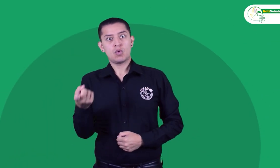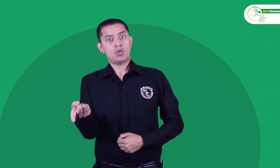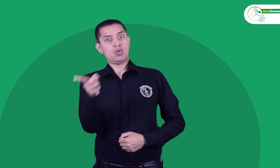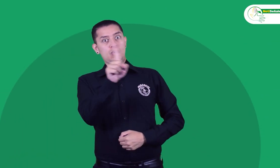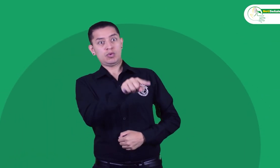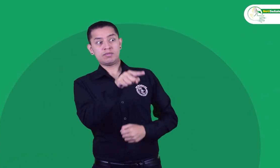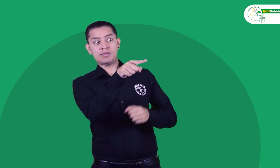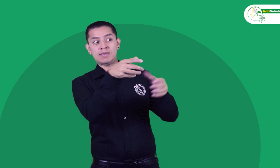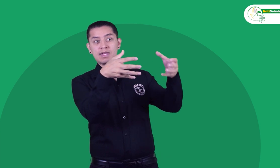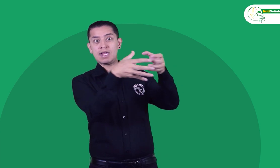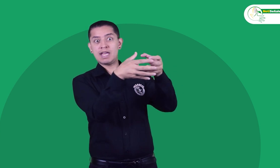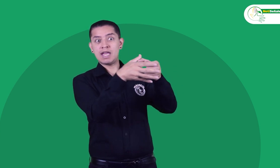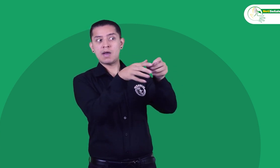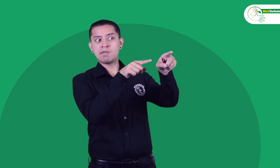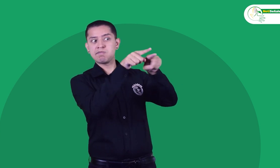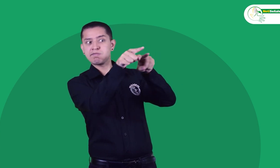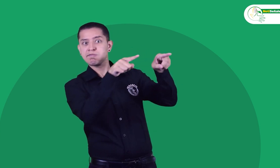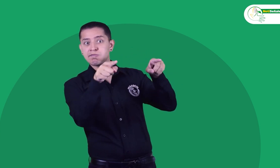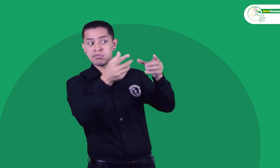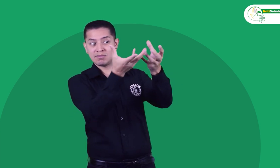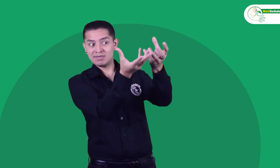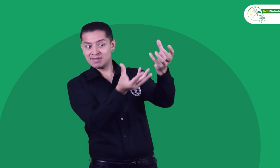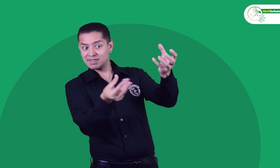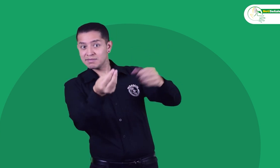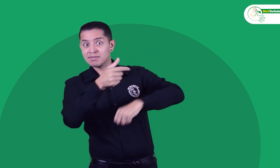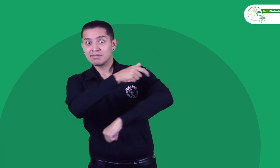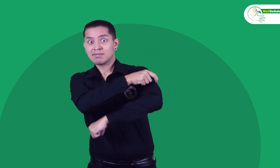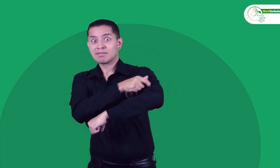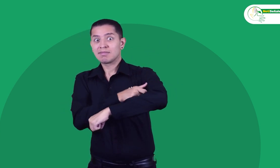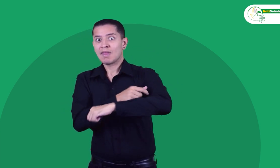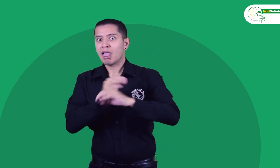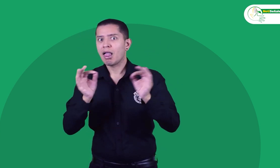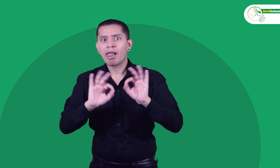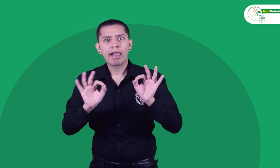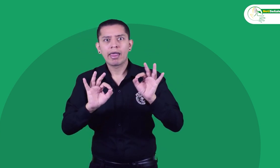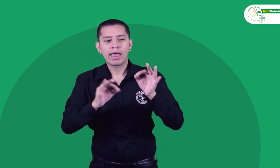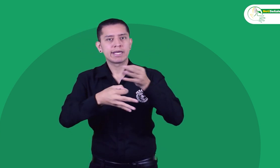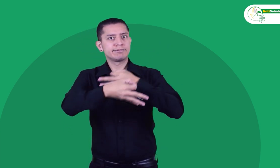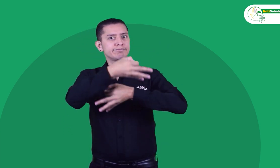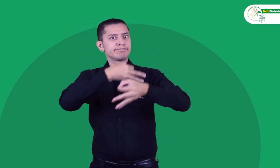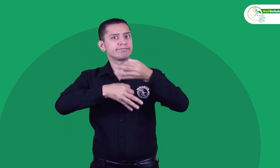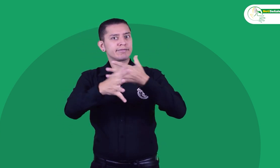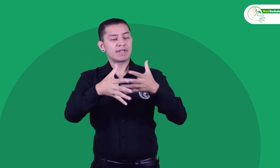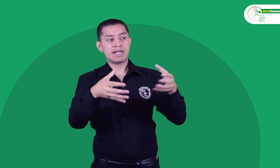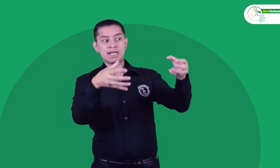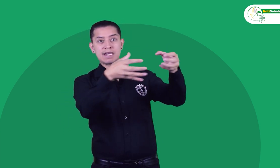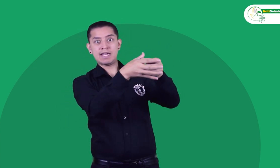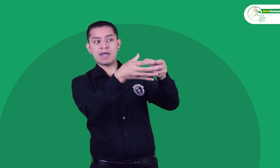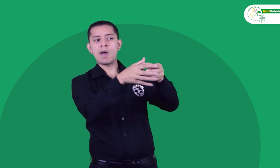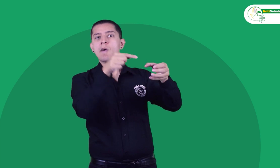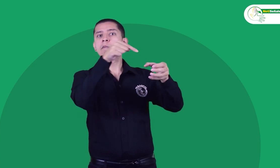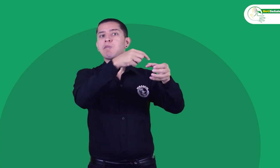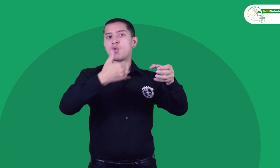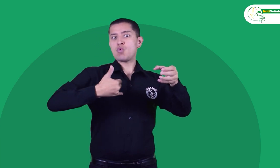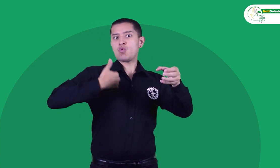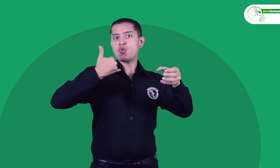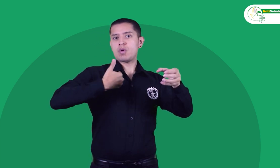Por otro lado, las asociaciones que no cuentan con Comité Juvenil enviaron a un representante.